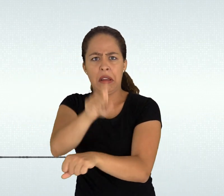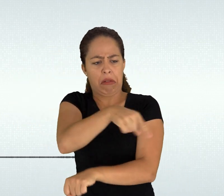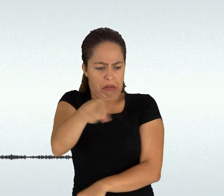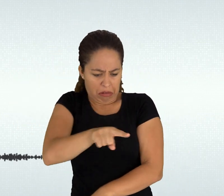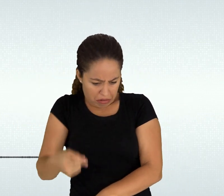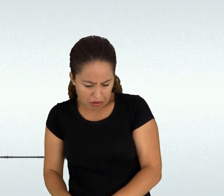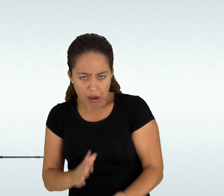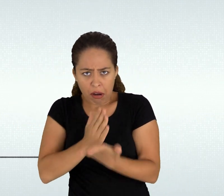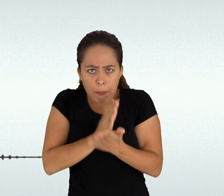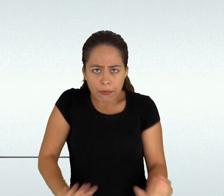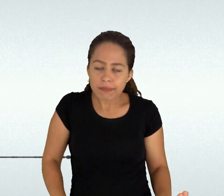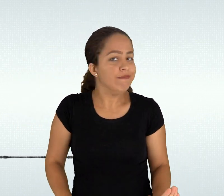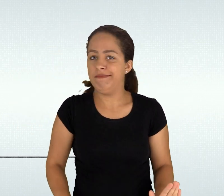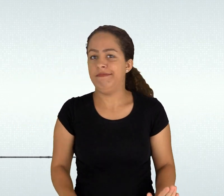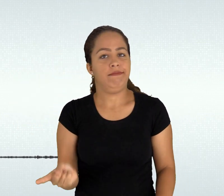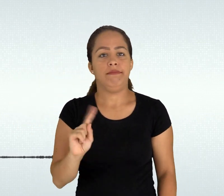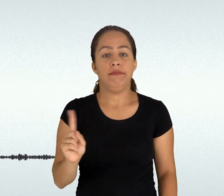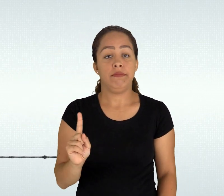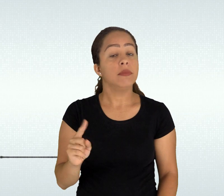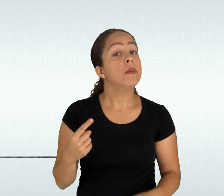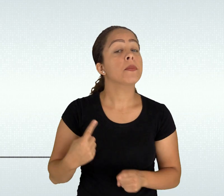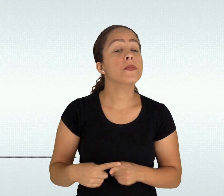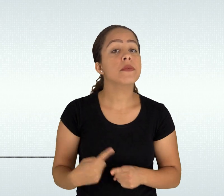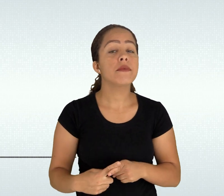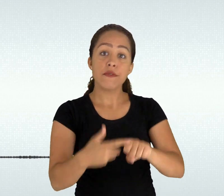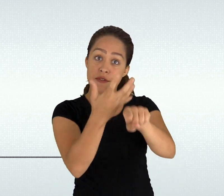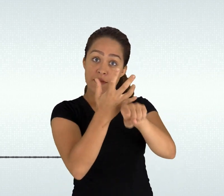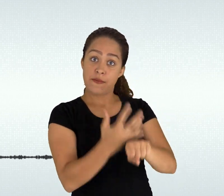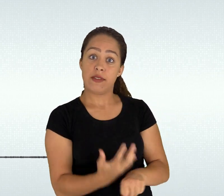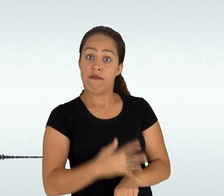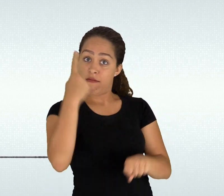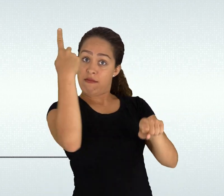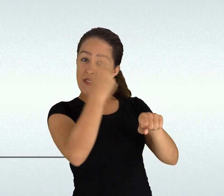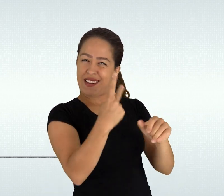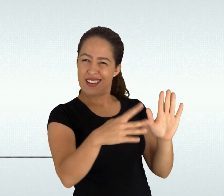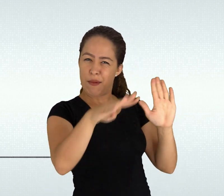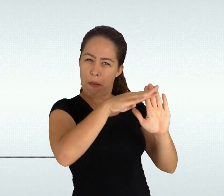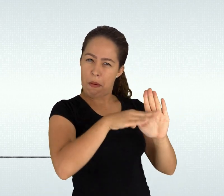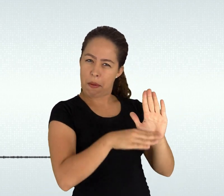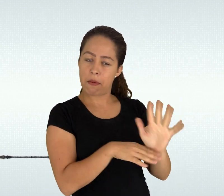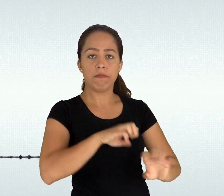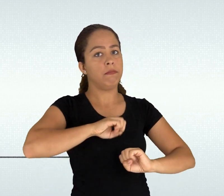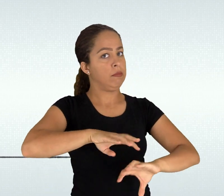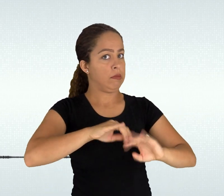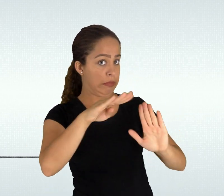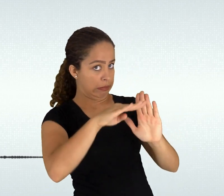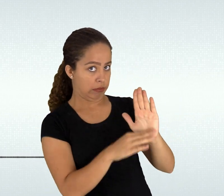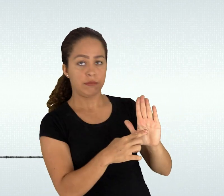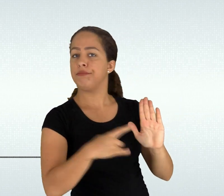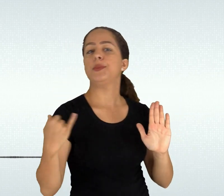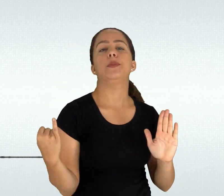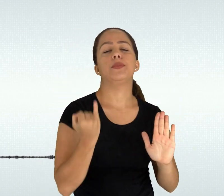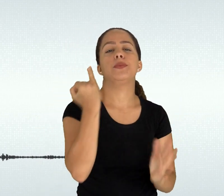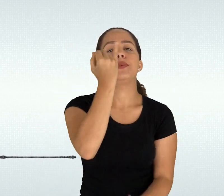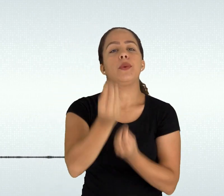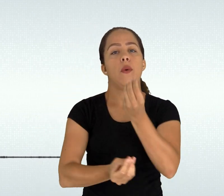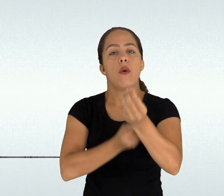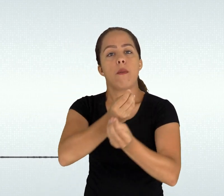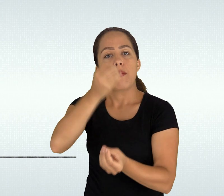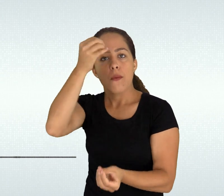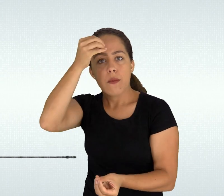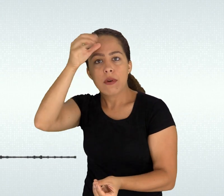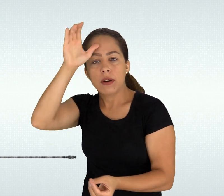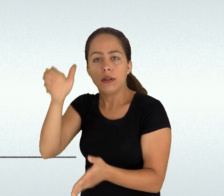possibilidades de diálogos entre disciplinas distintas e a partir disso conferir mais vivacidade e